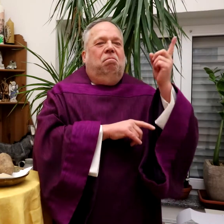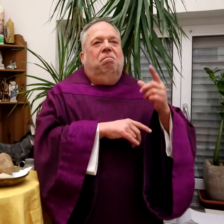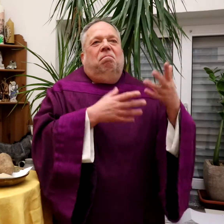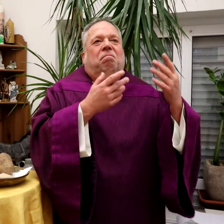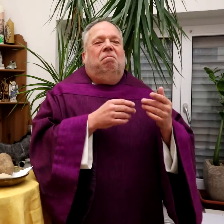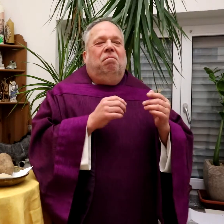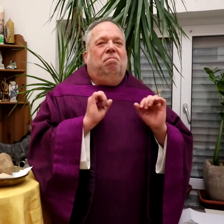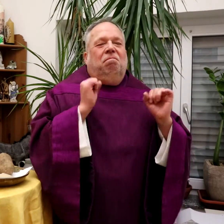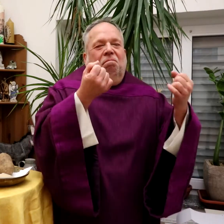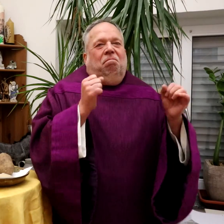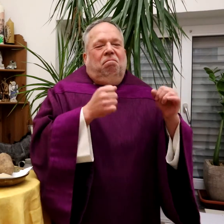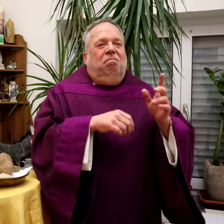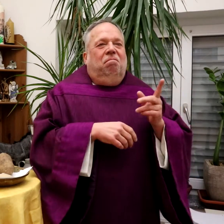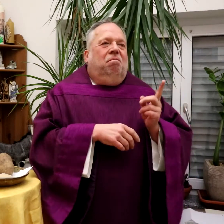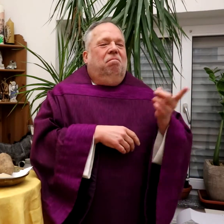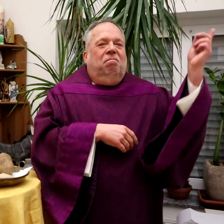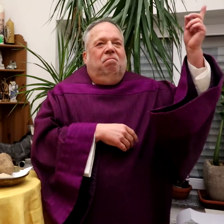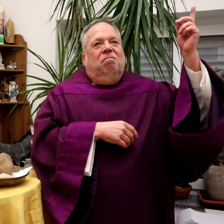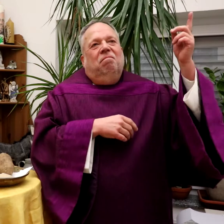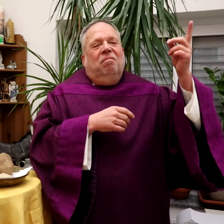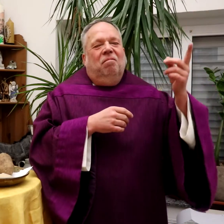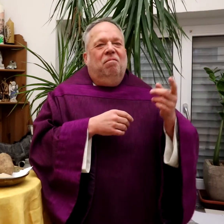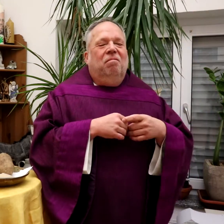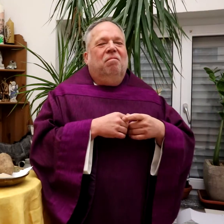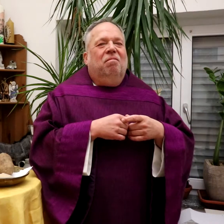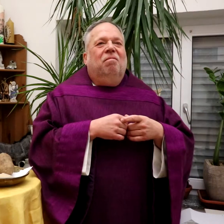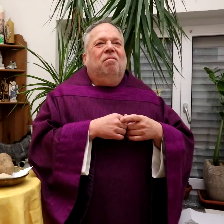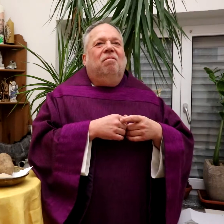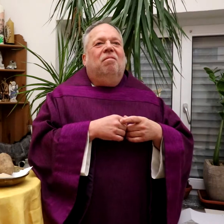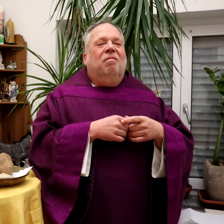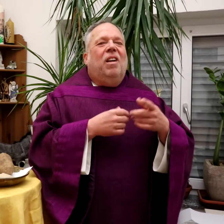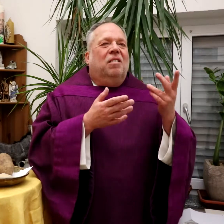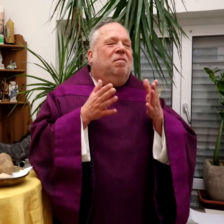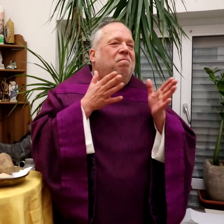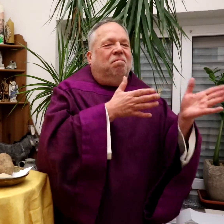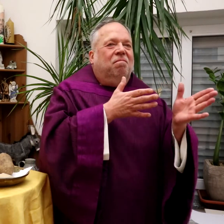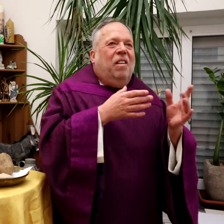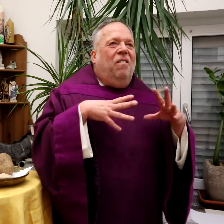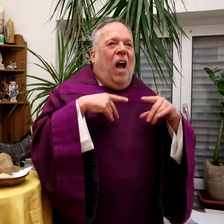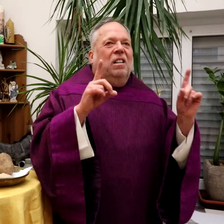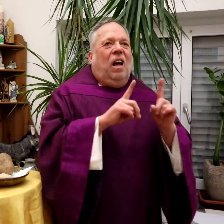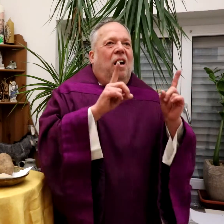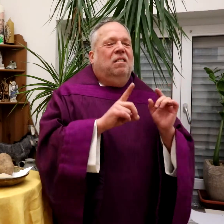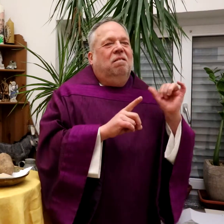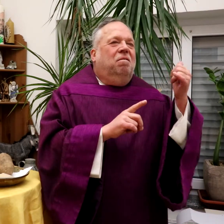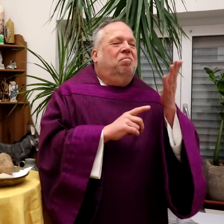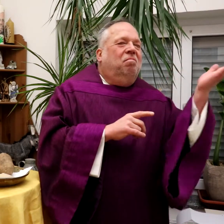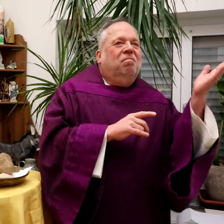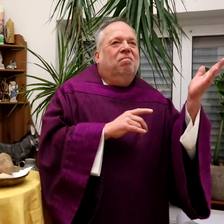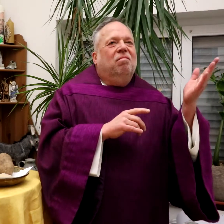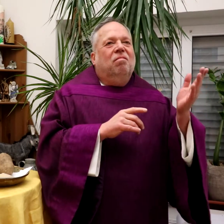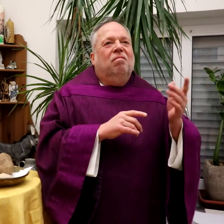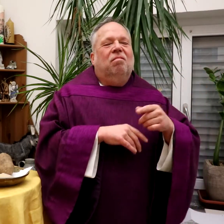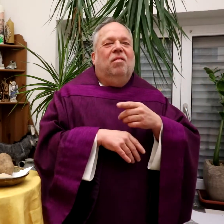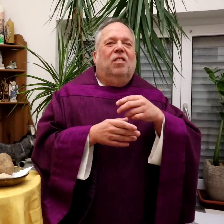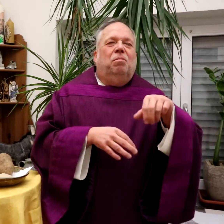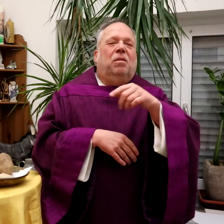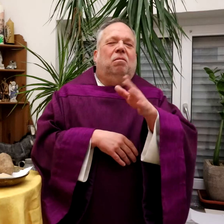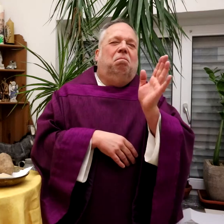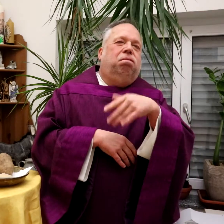Ausflug, ein besonderes Museum, eine besondere Aktion anschauen, eine tolle Freizeit, etwas